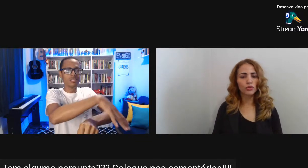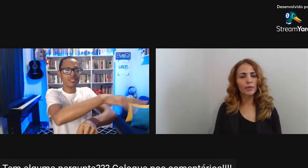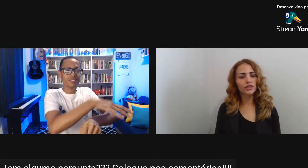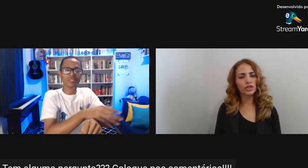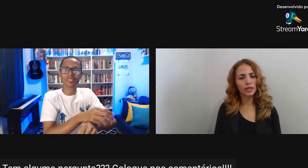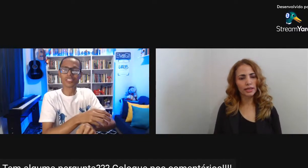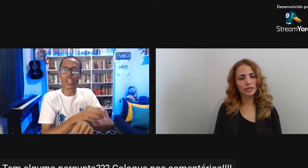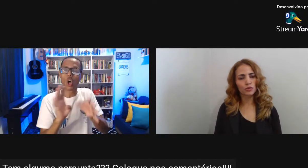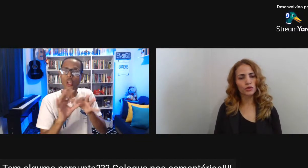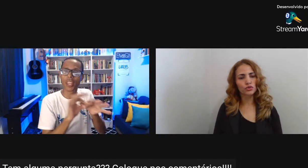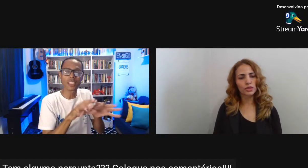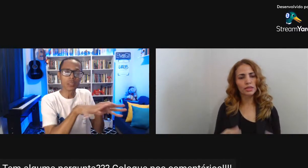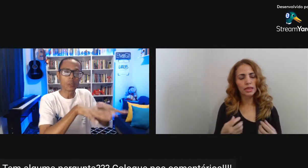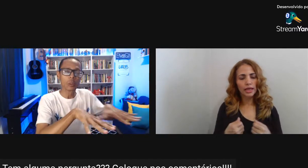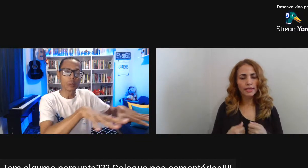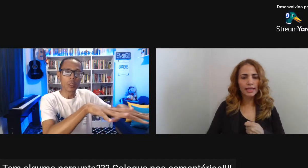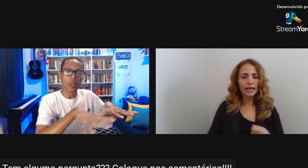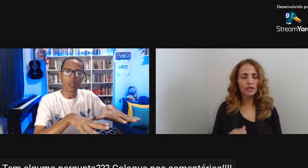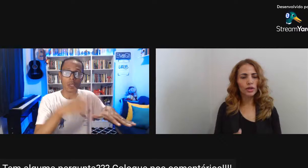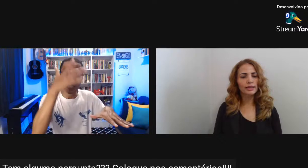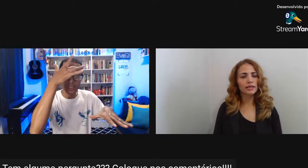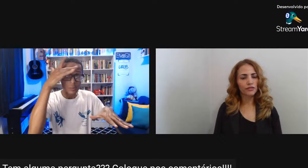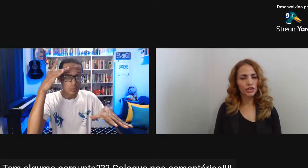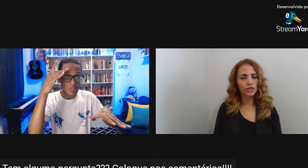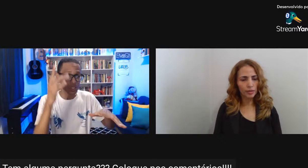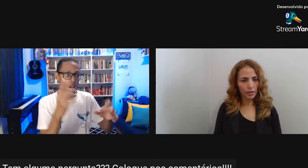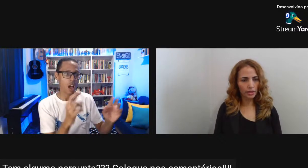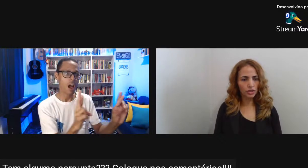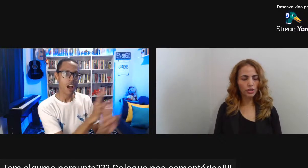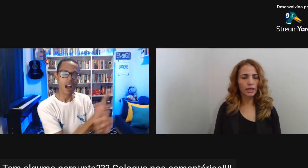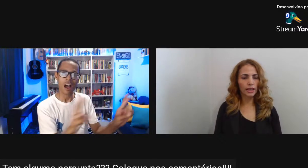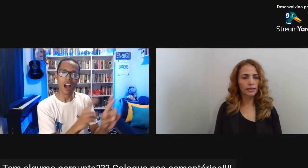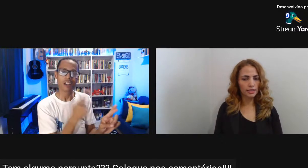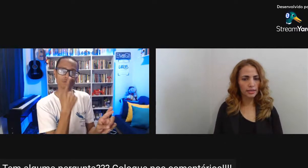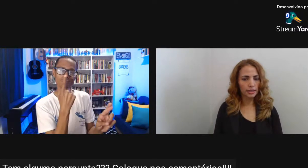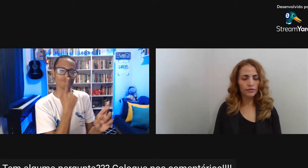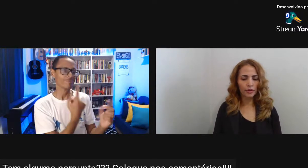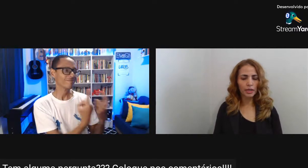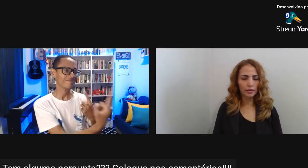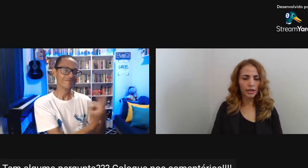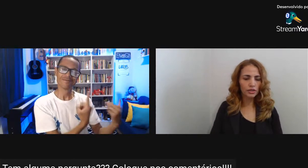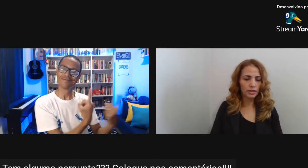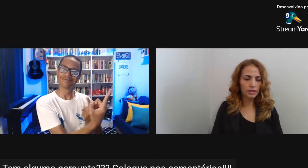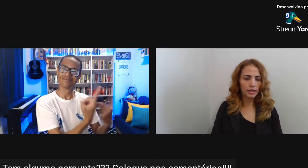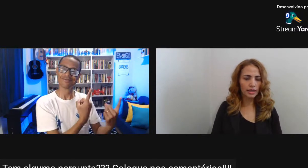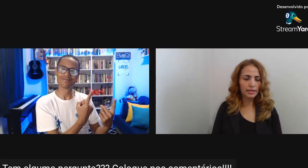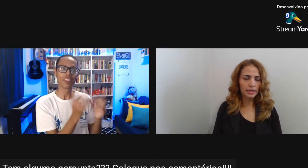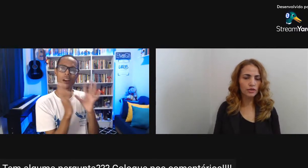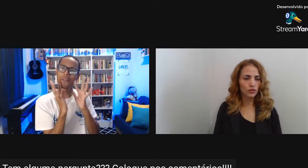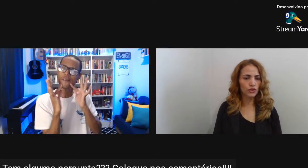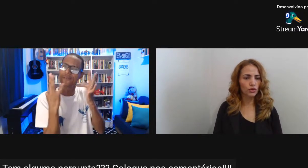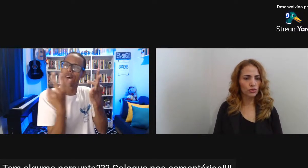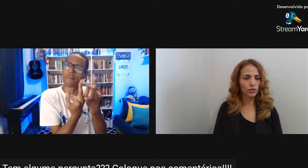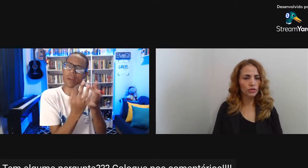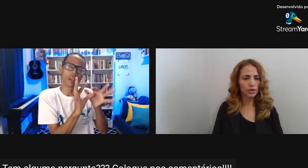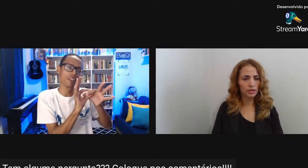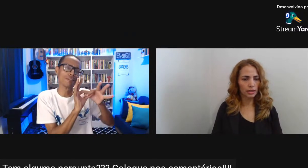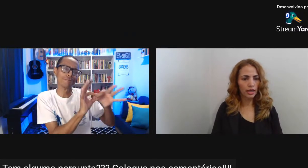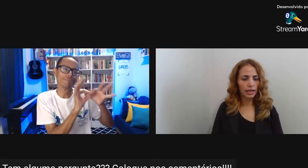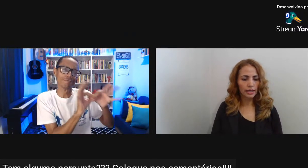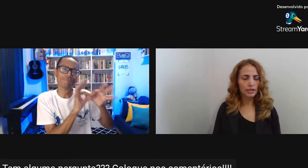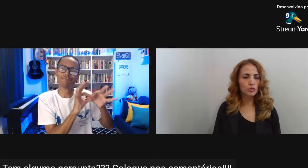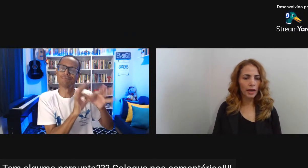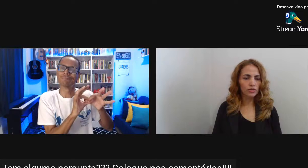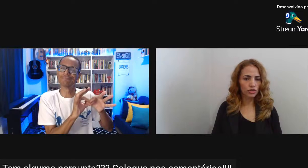contexto Impedia que essas pessoas Se relacionassem Afetivamente Entre si Familiarmente Entre si Que esses laços Fossem construídos